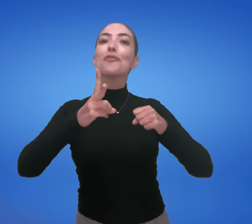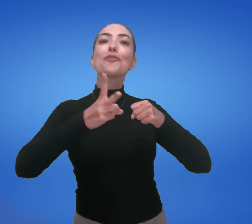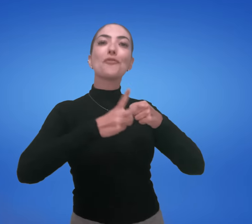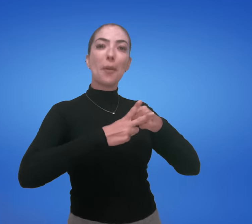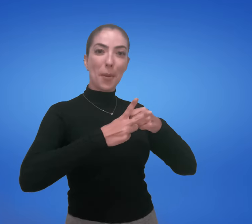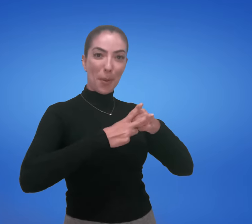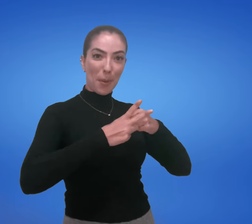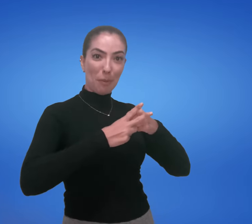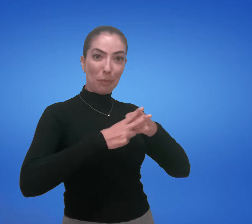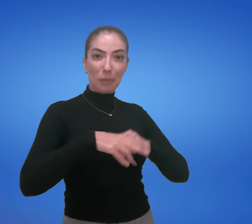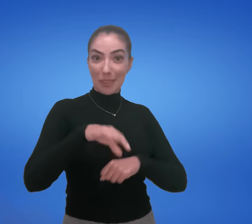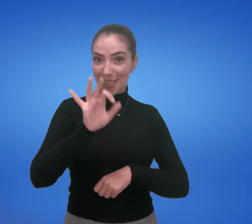Isso mesmo.